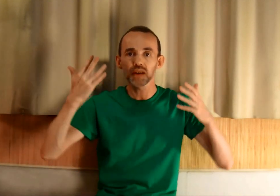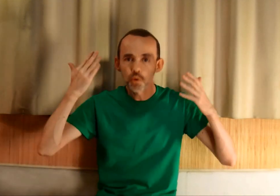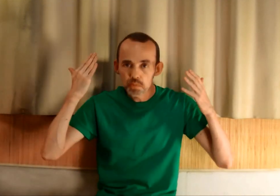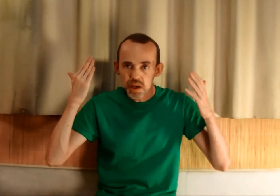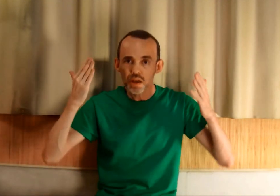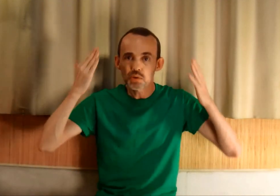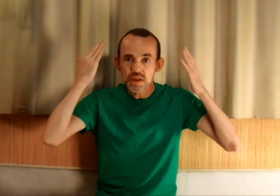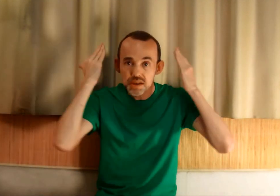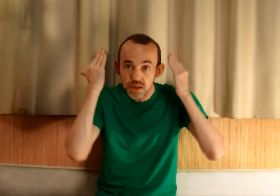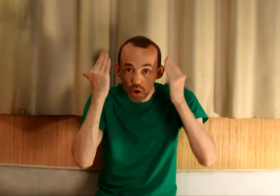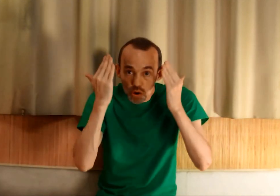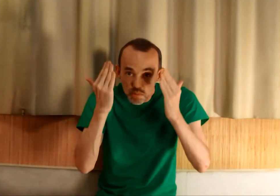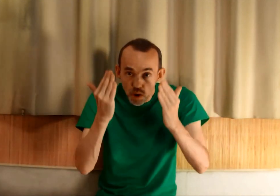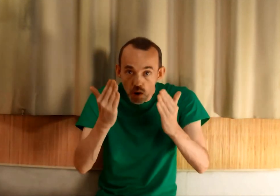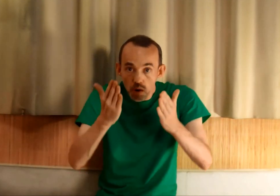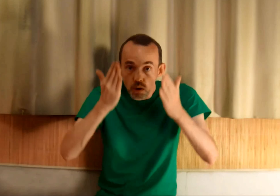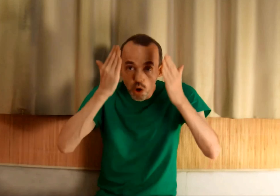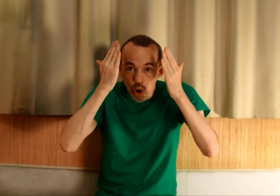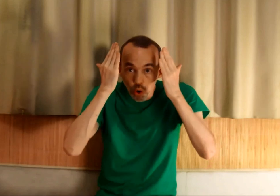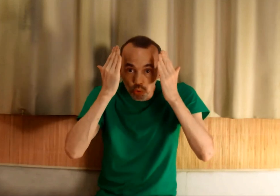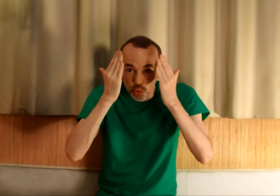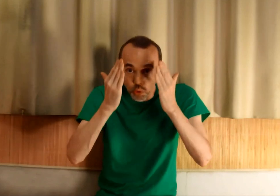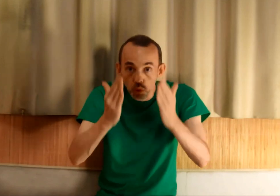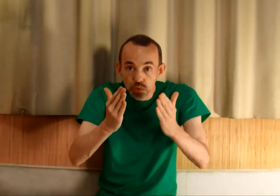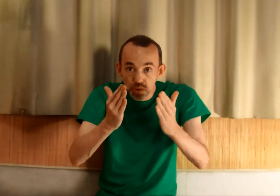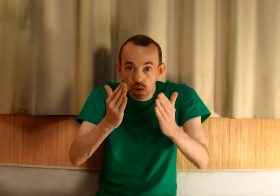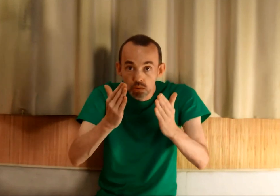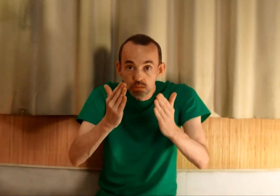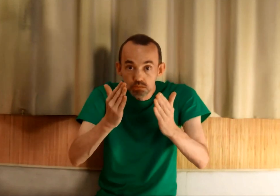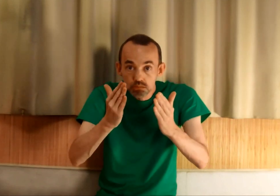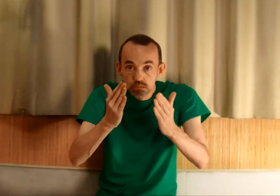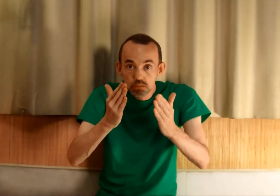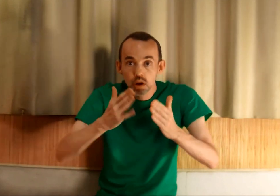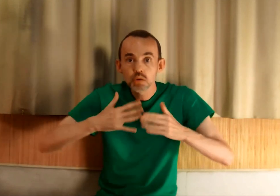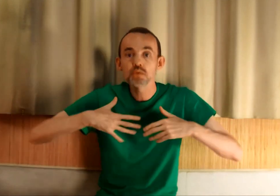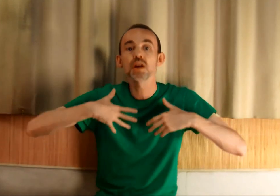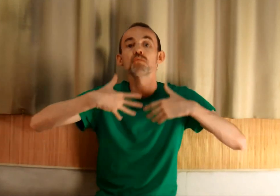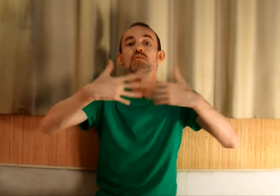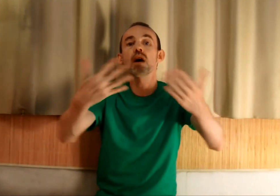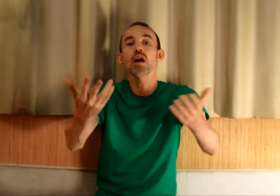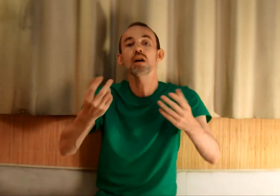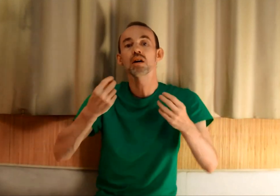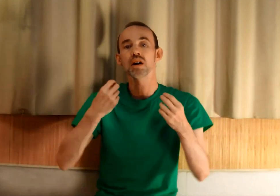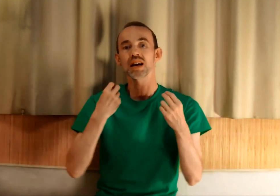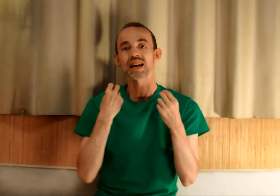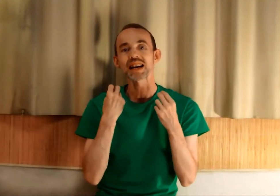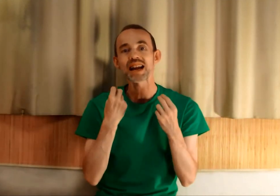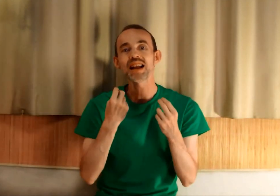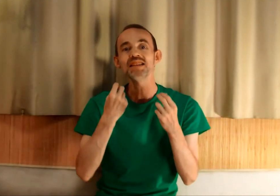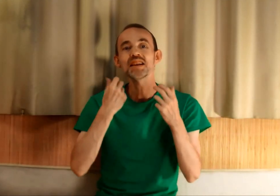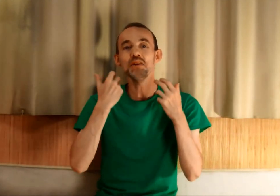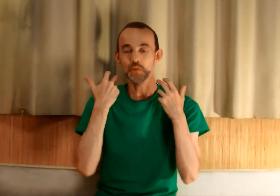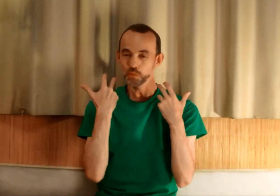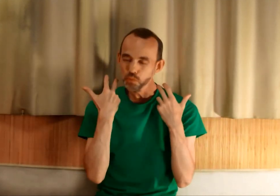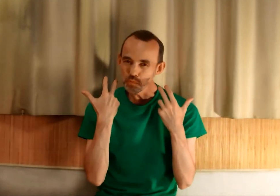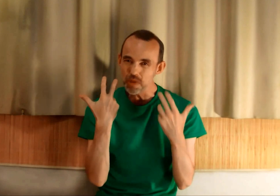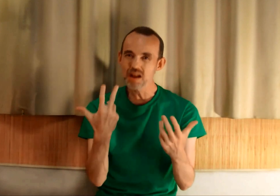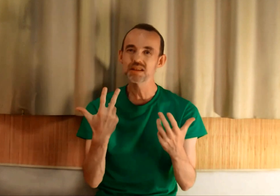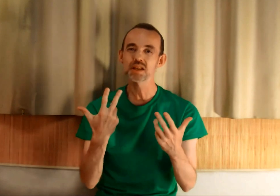vous avez compris que c'est seulement en osant que vous allez pouvoir réaliser vos plus belles